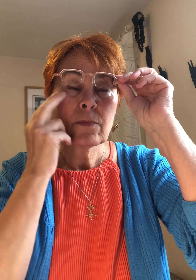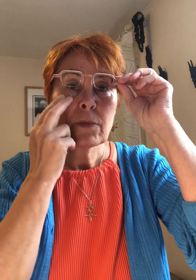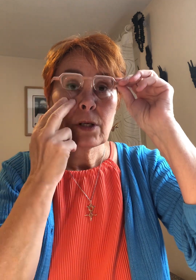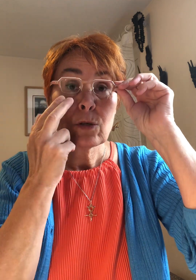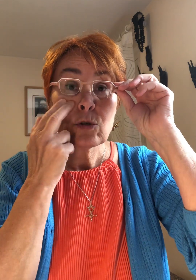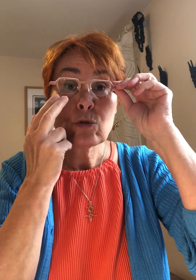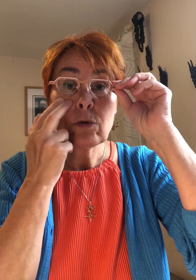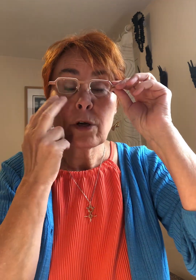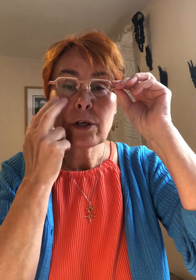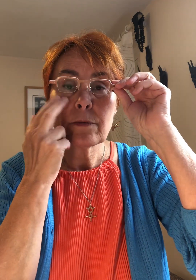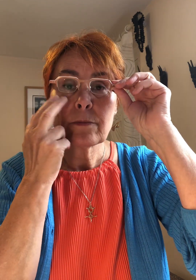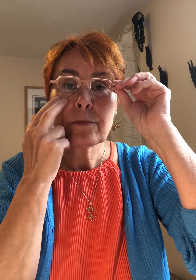sous l'oeil